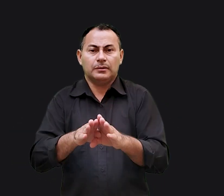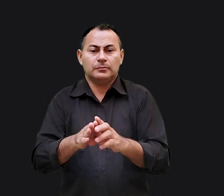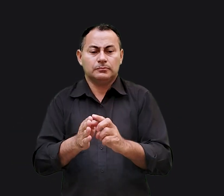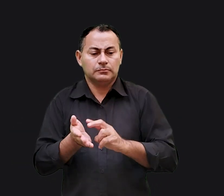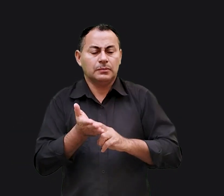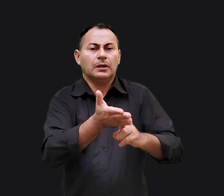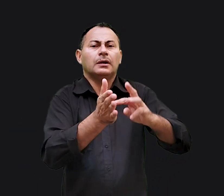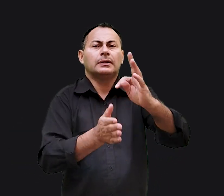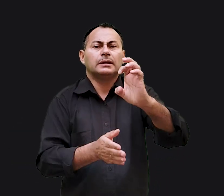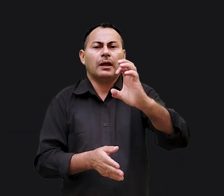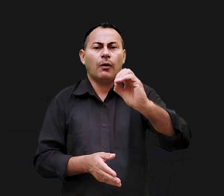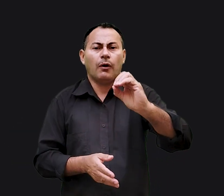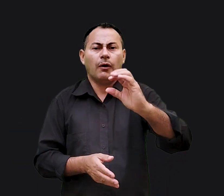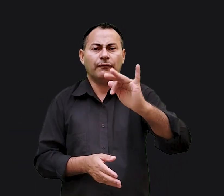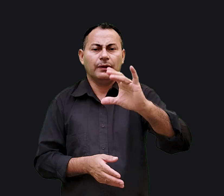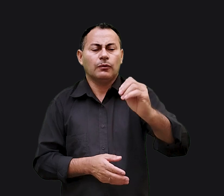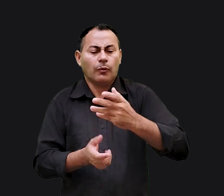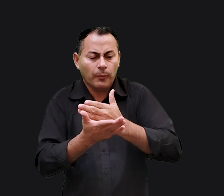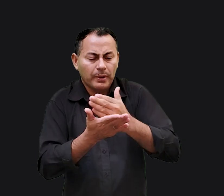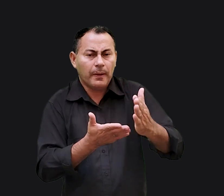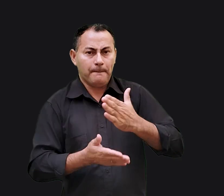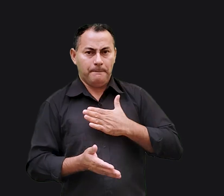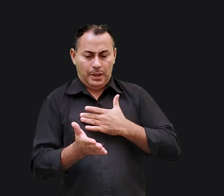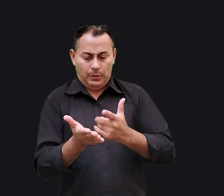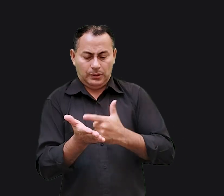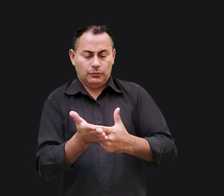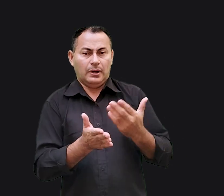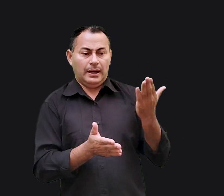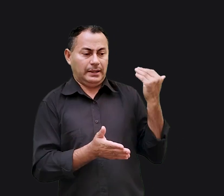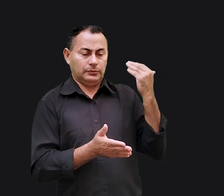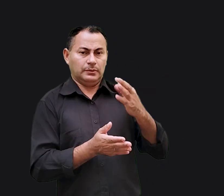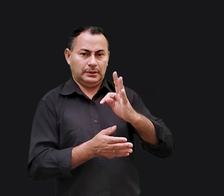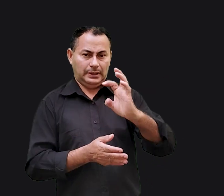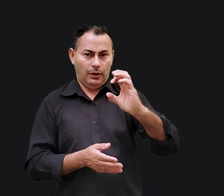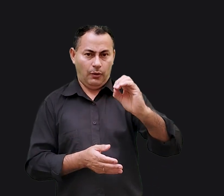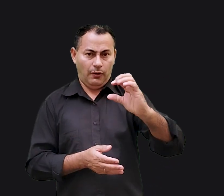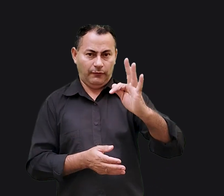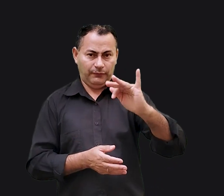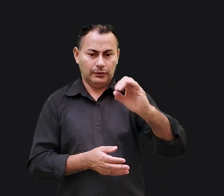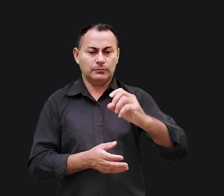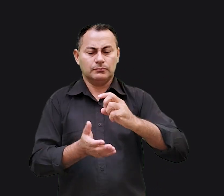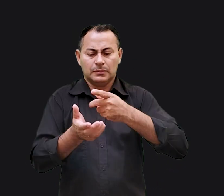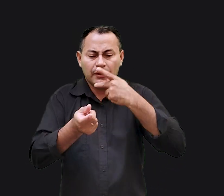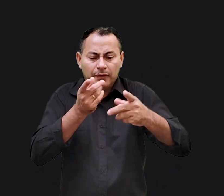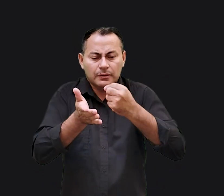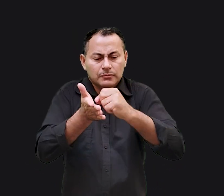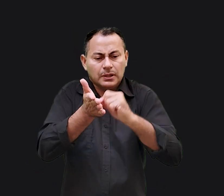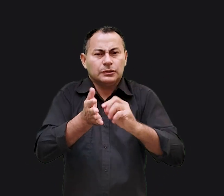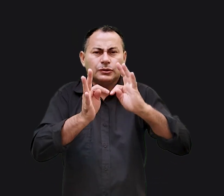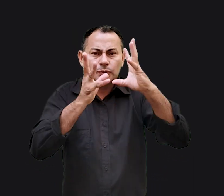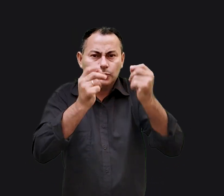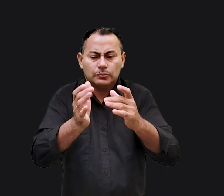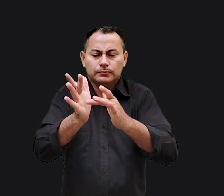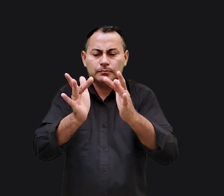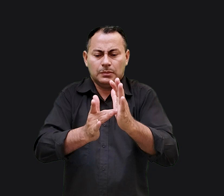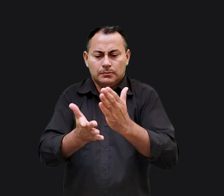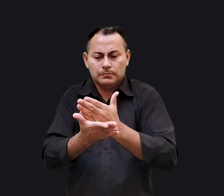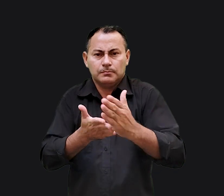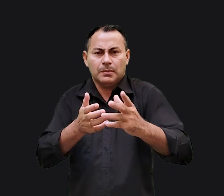direcionou para Teófilo. Começando assim, em meu livro anterior, Teófilo, escrevia a respeito de tudo o que Jesus